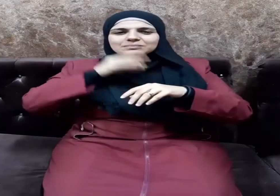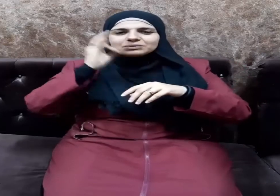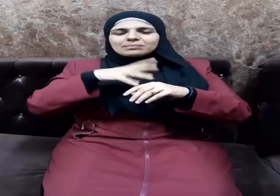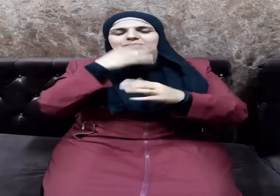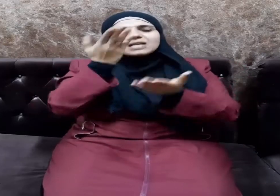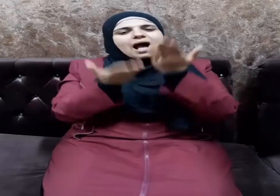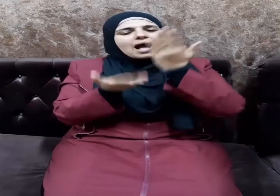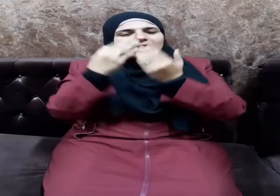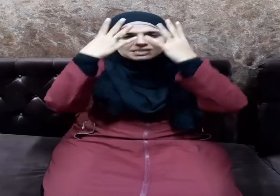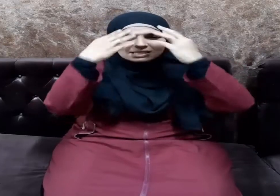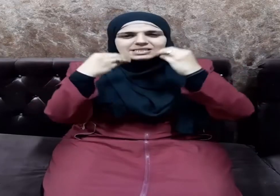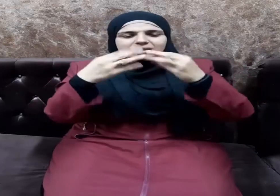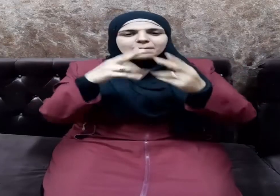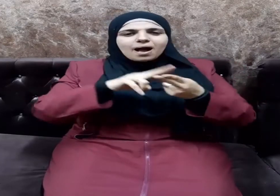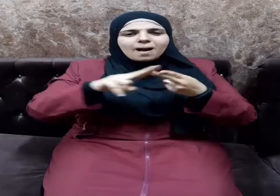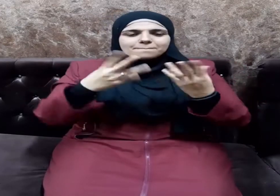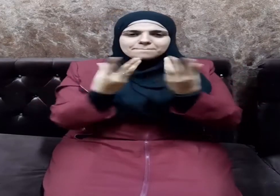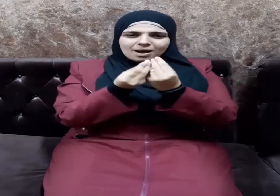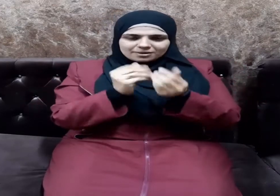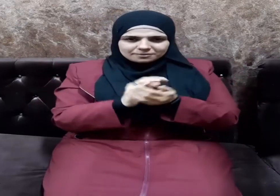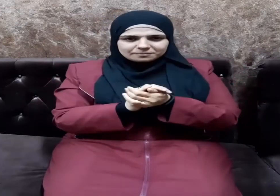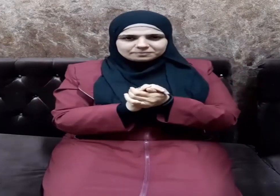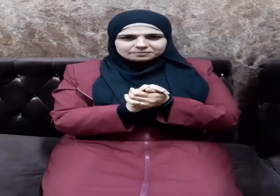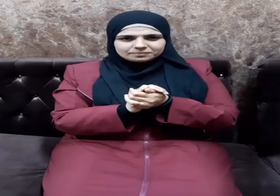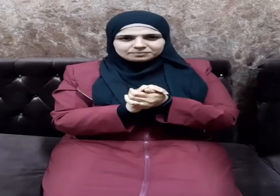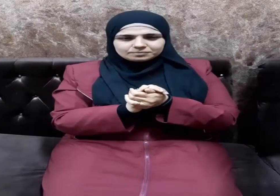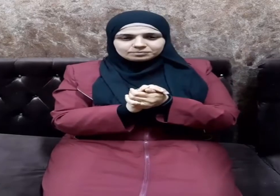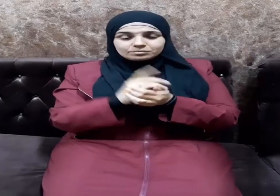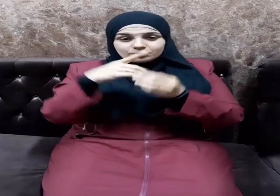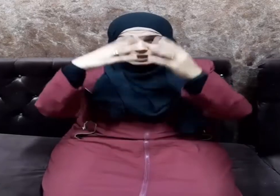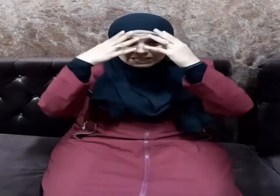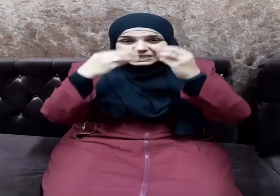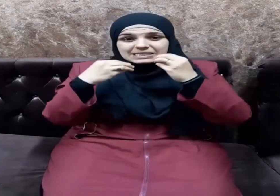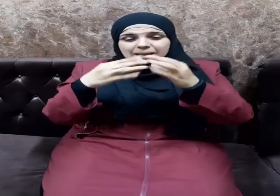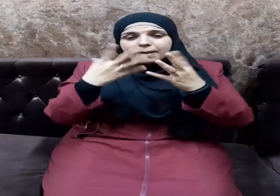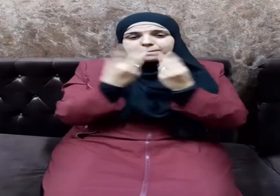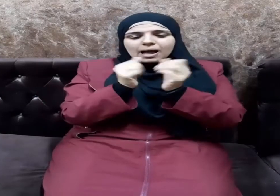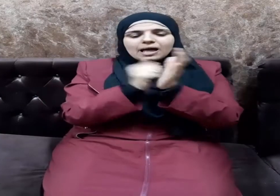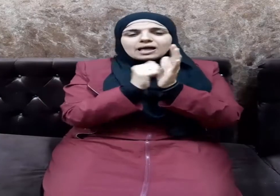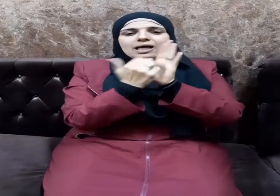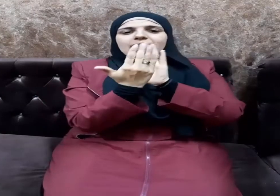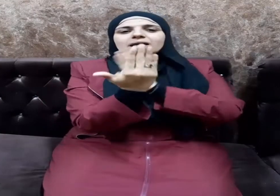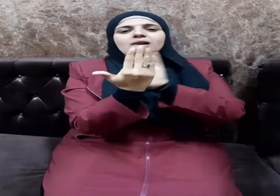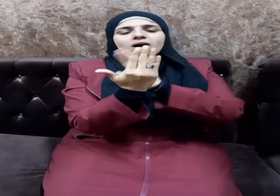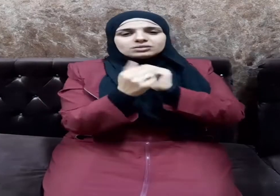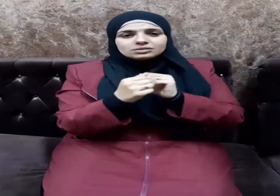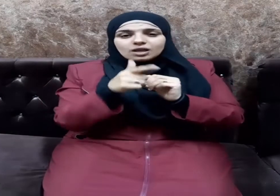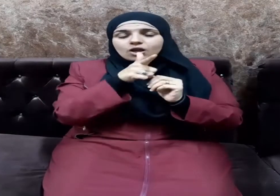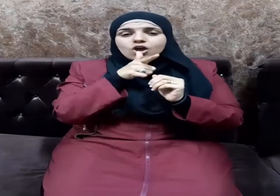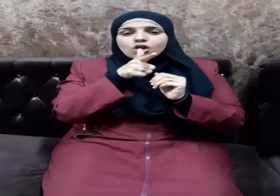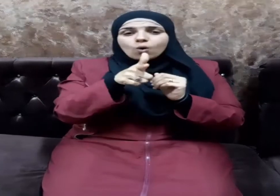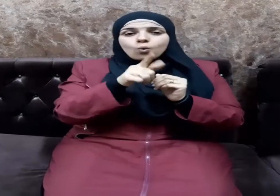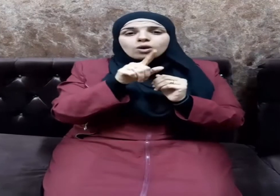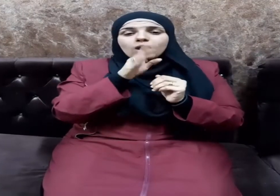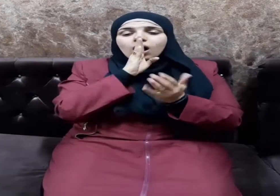العدل والسماحة معه السماحة مع الجيران حيث يقول الحق